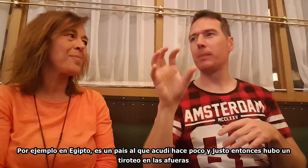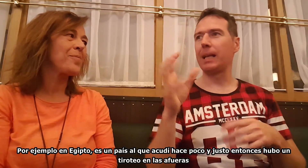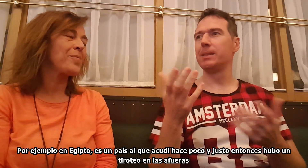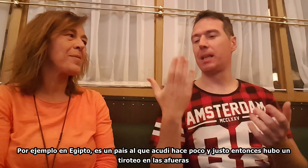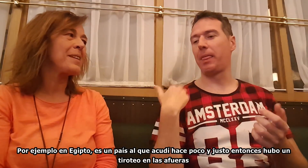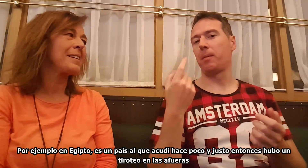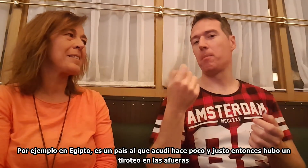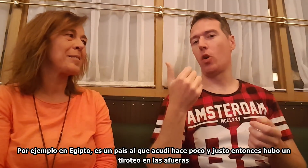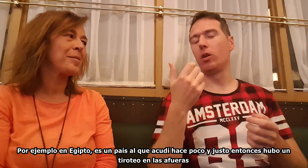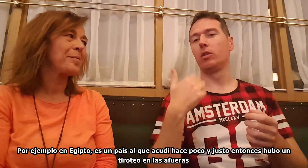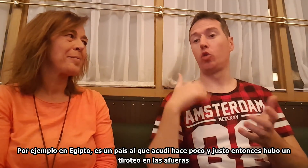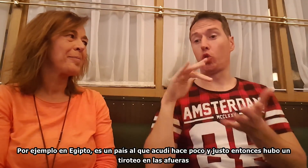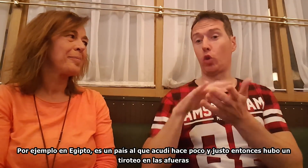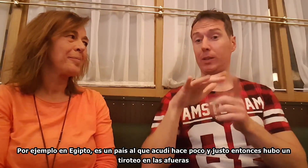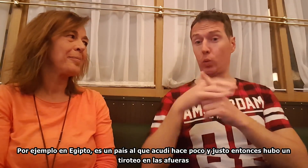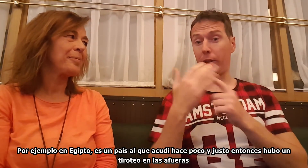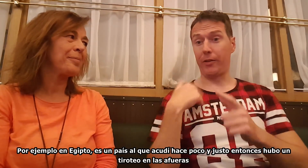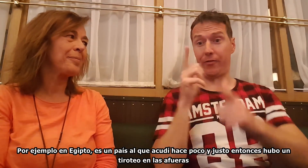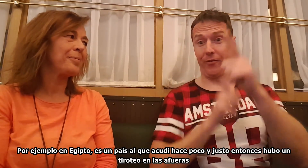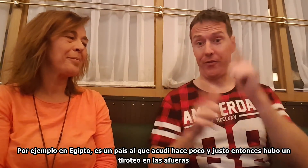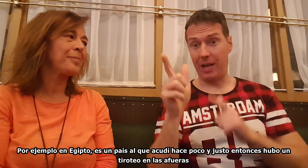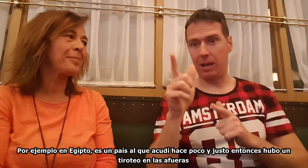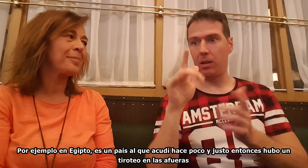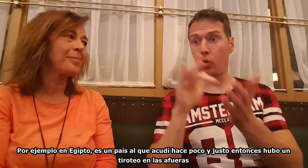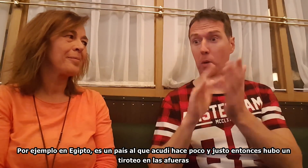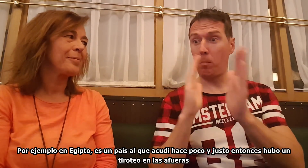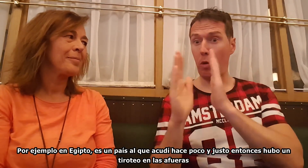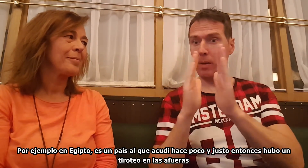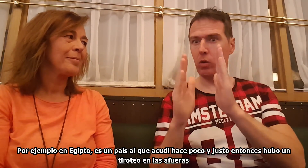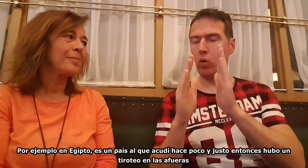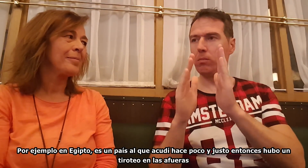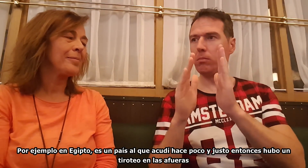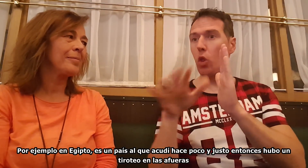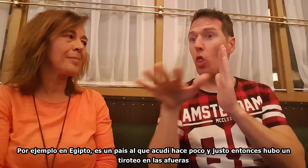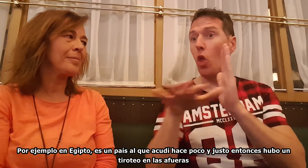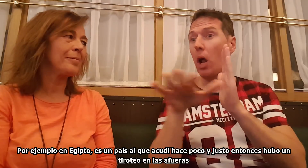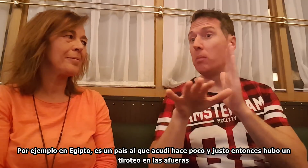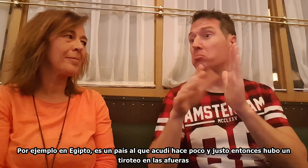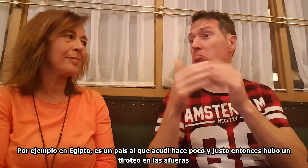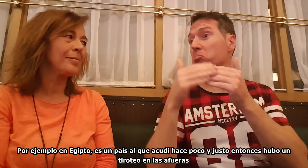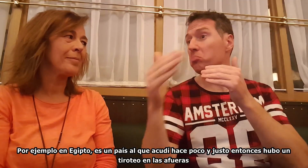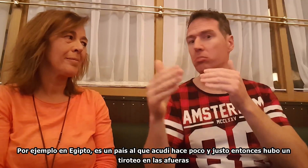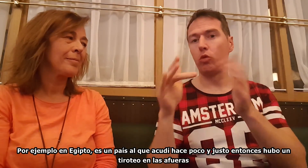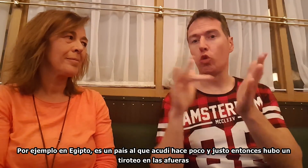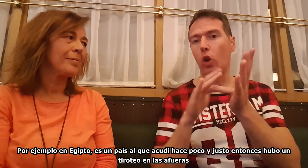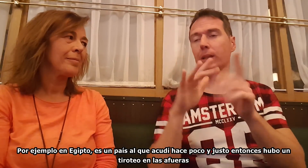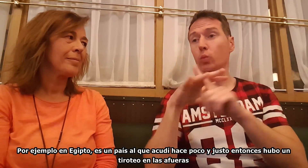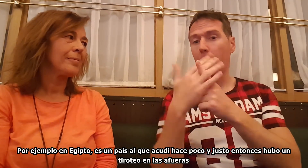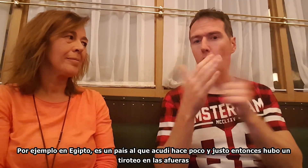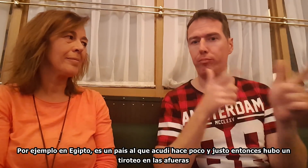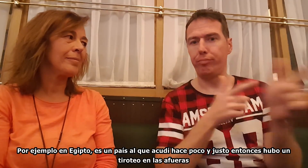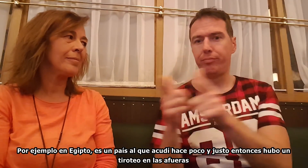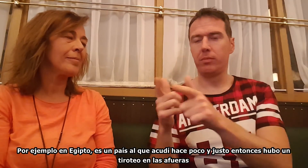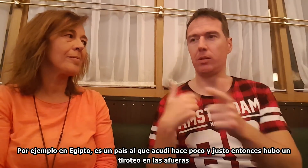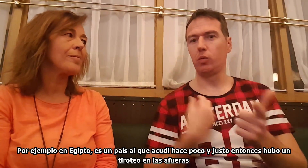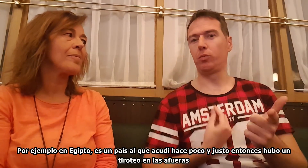Es un país al que acudí hace poco y justo entonces hubo un tiroteo en las afueras. Y quedé de momento